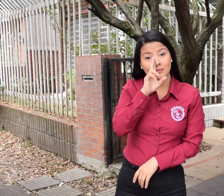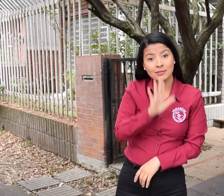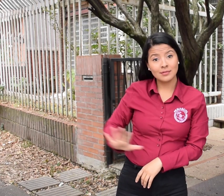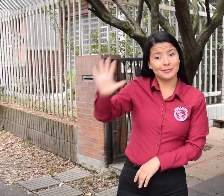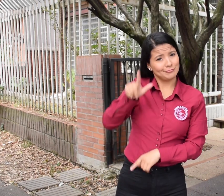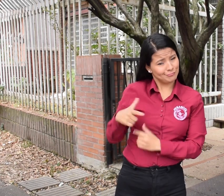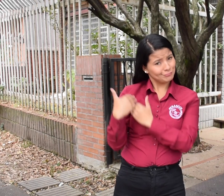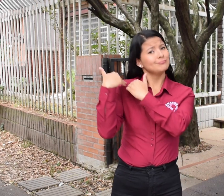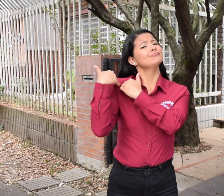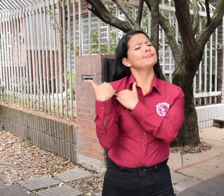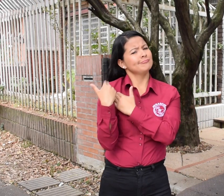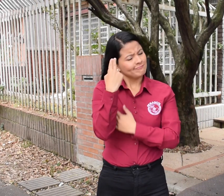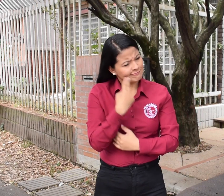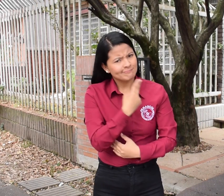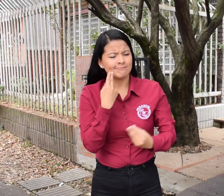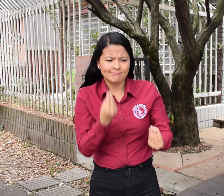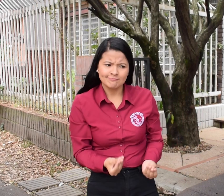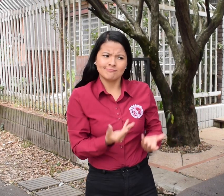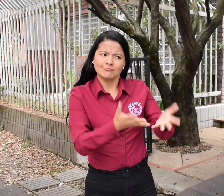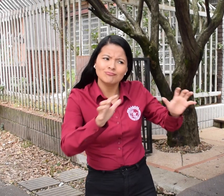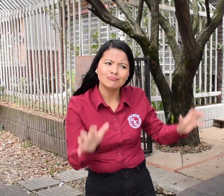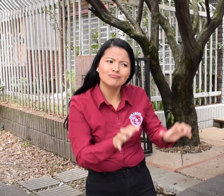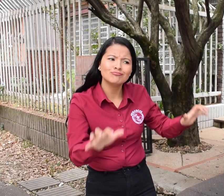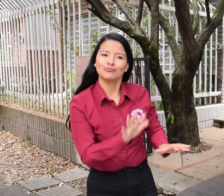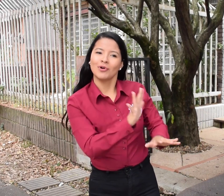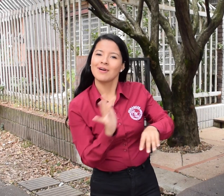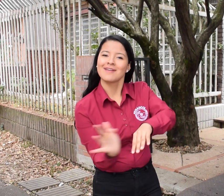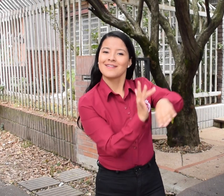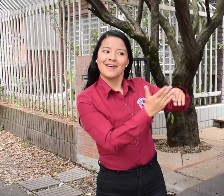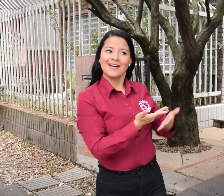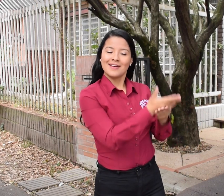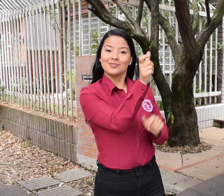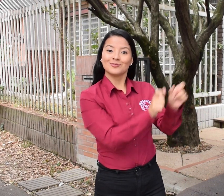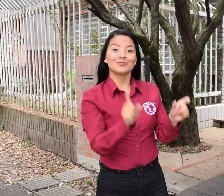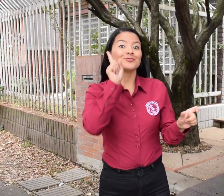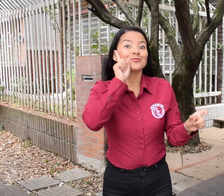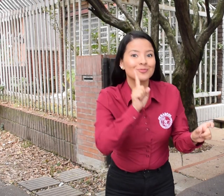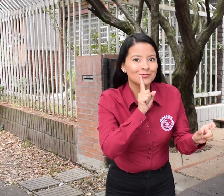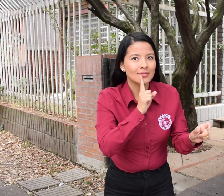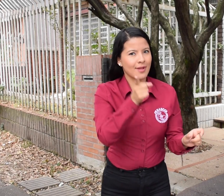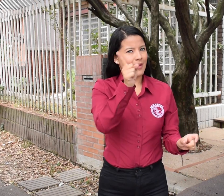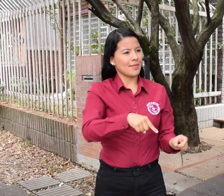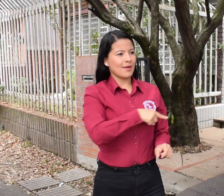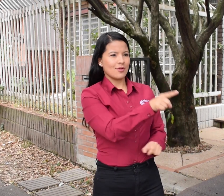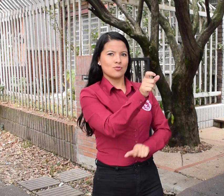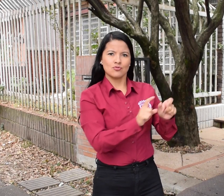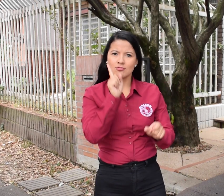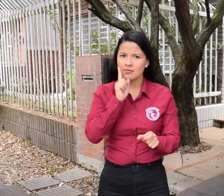nivel nacional se tiene la responsabilidad de incentivar acciones para las personas sordas Y por otro lado, la misma comunidad